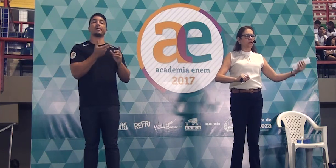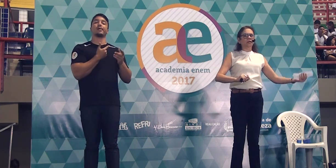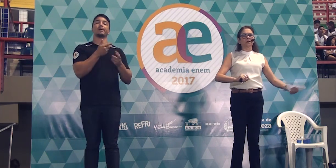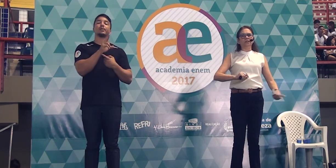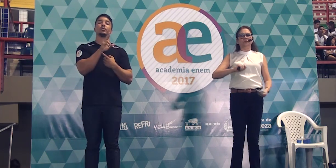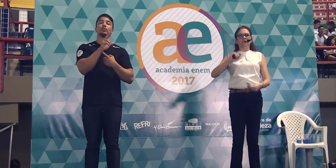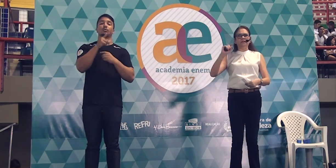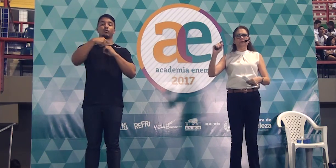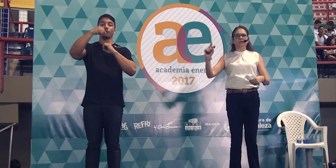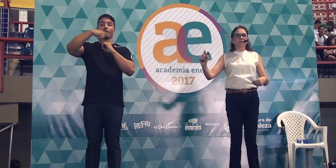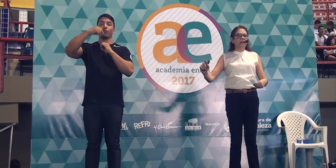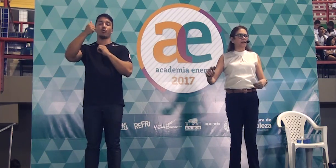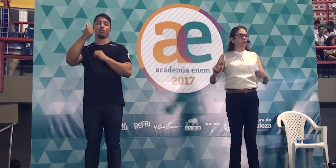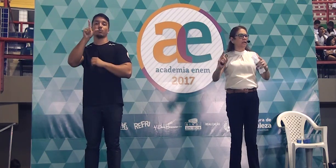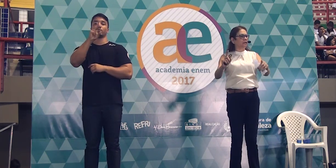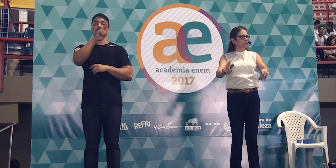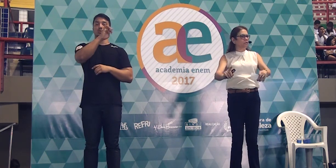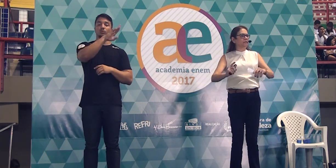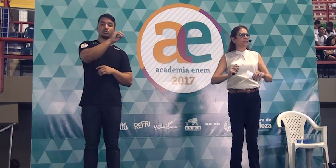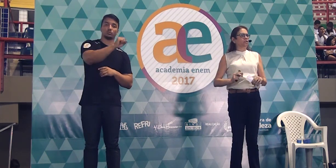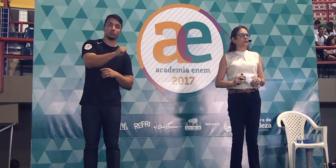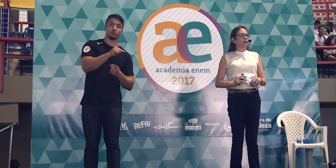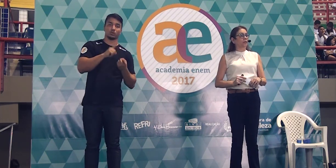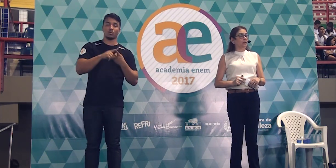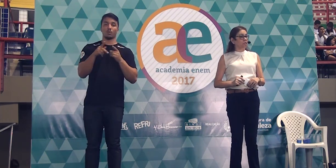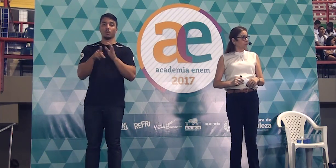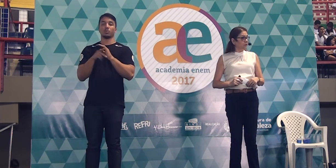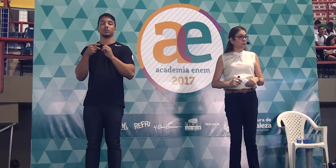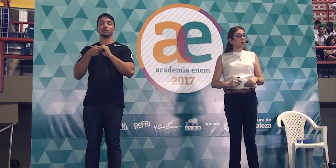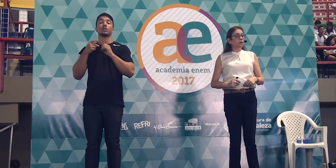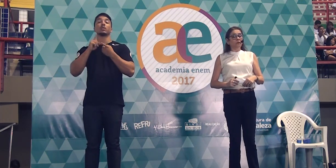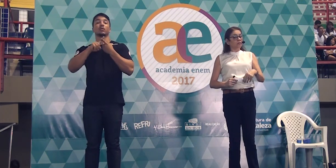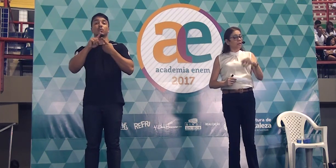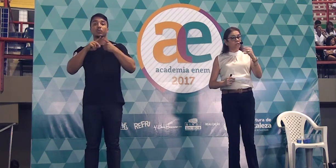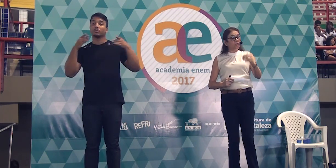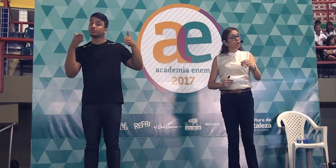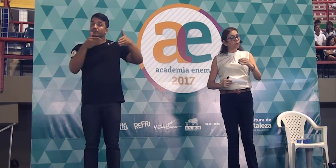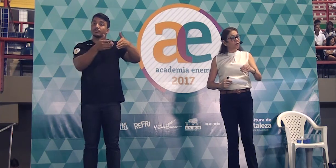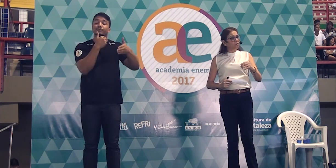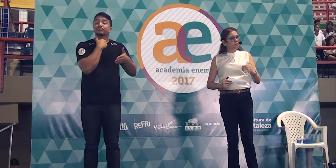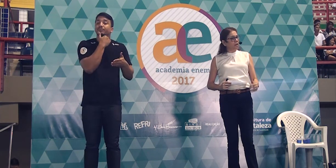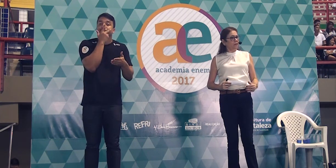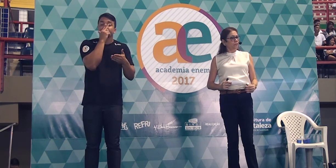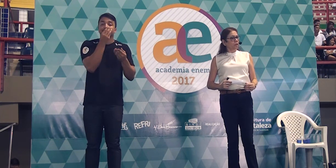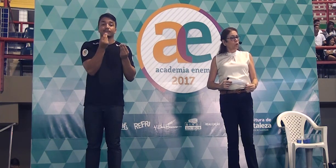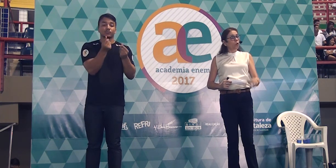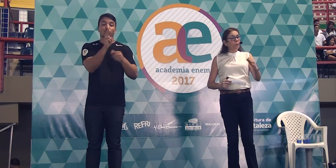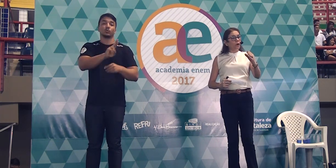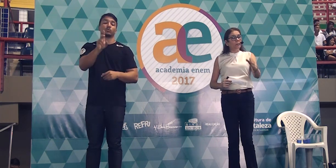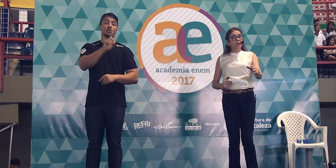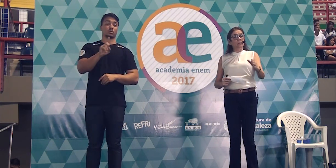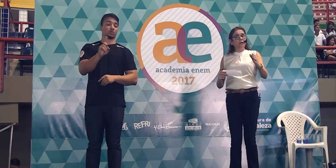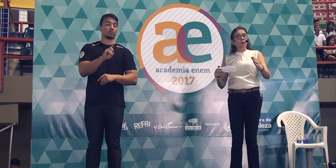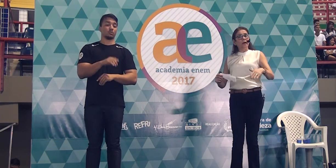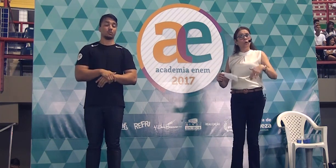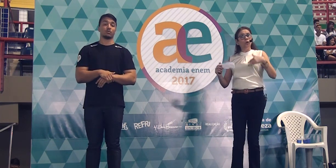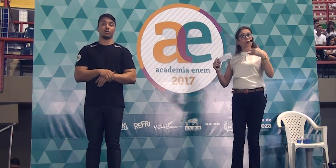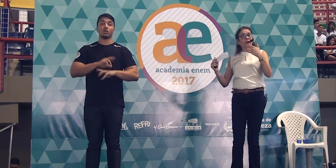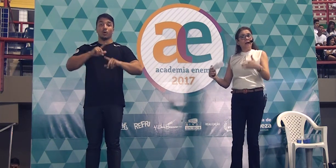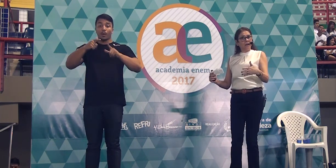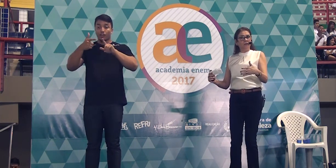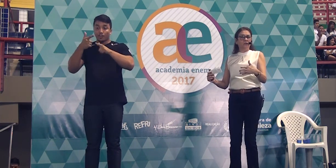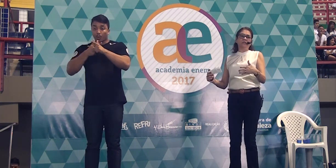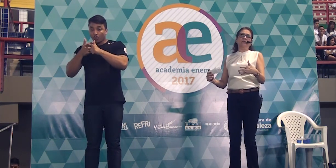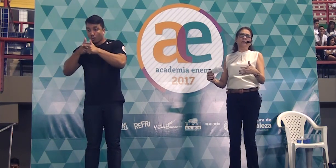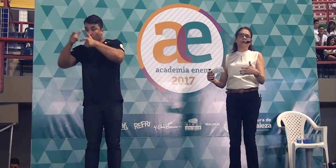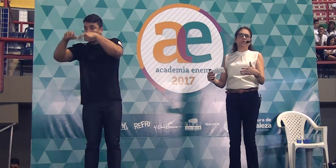for fazer Unicris, se você fazer Unicet, que é texto dissertativo argumentativo, vocês não vão usar. O problema não é o